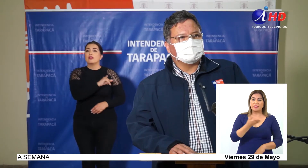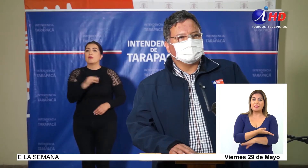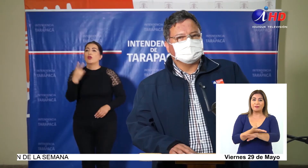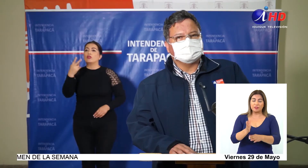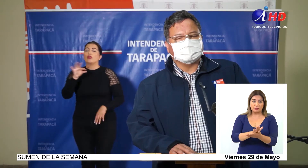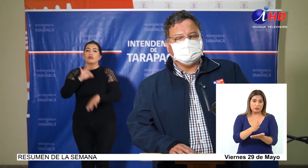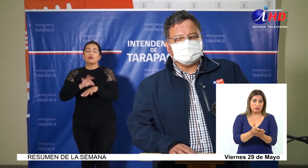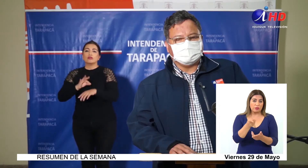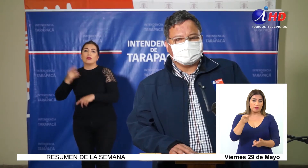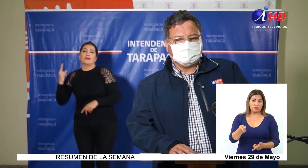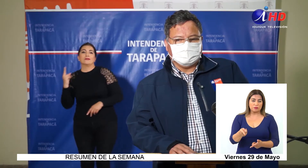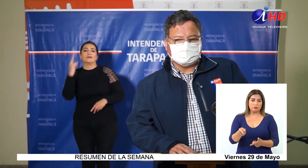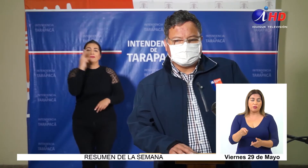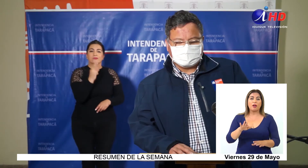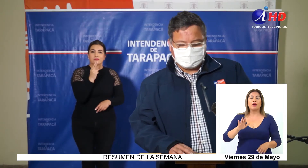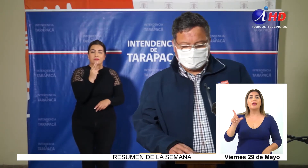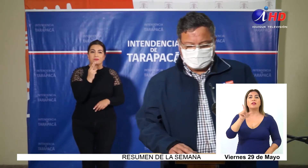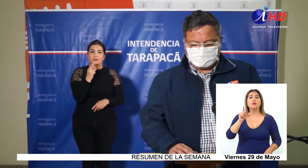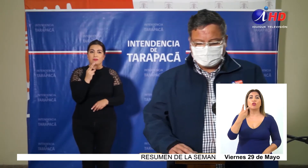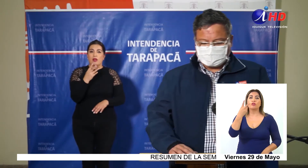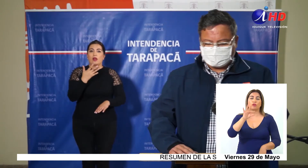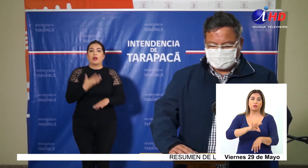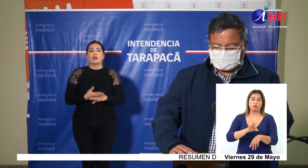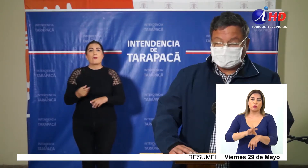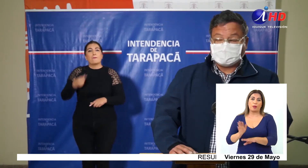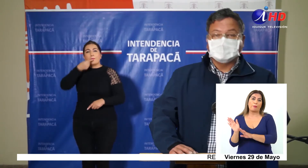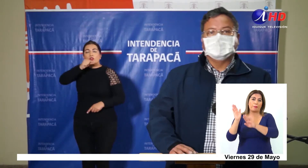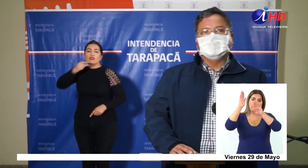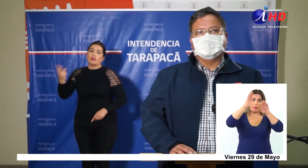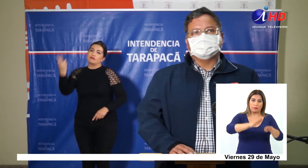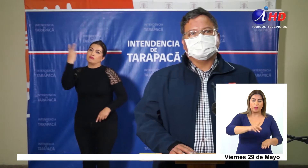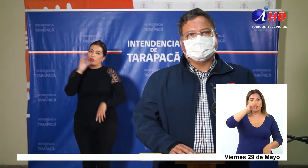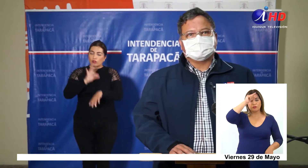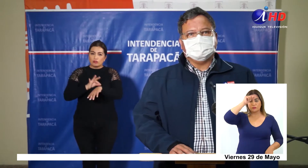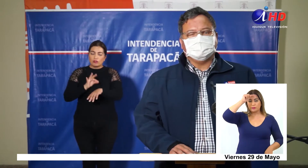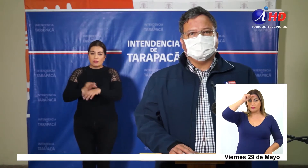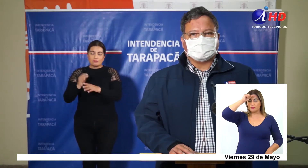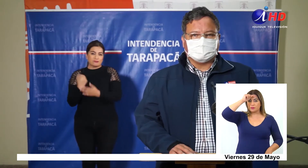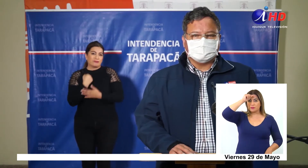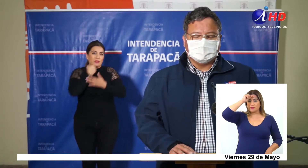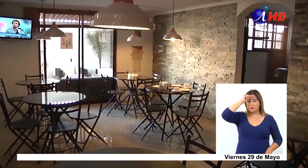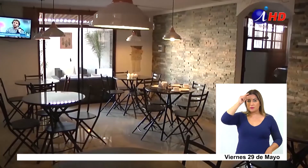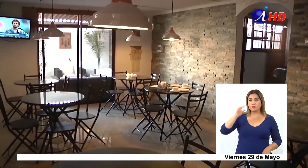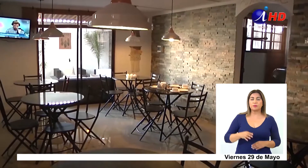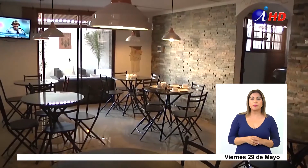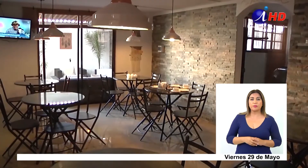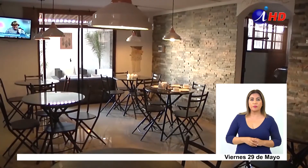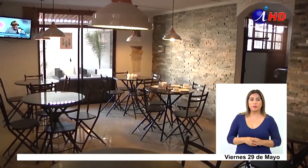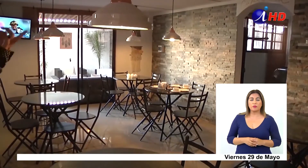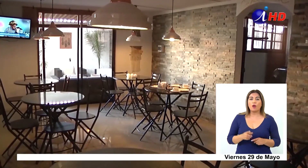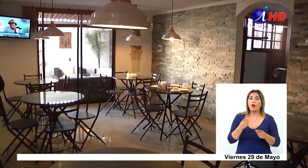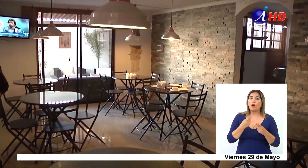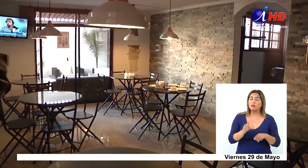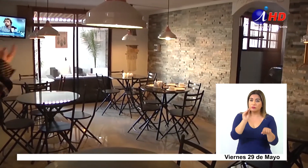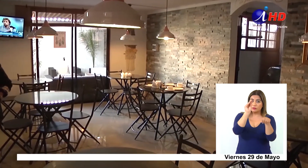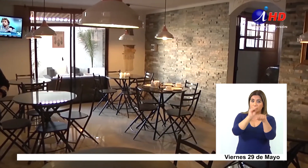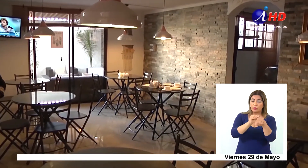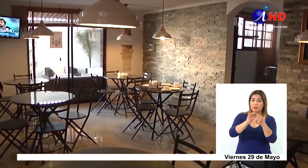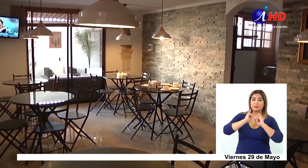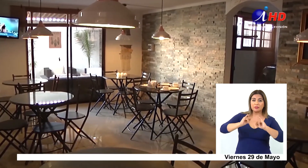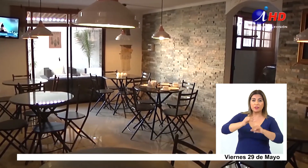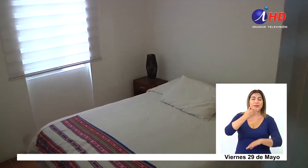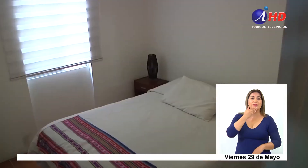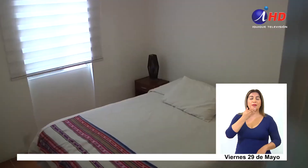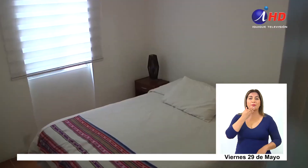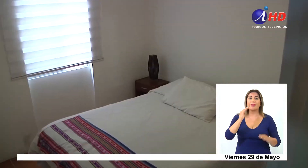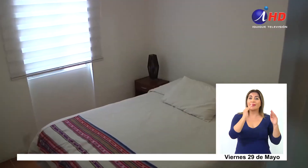de salud, que son internistas, y ahora el día lunes están llegando dos médicos más para poder atender el tema crítico en la región. Otro anuncio es que también